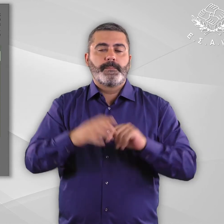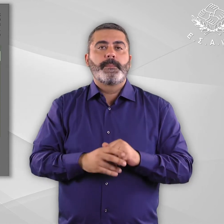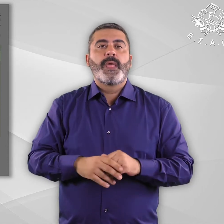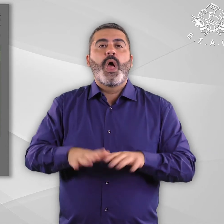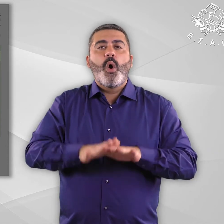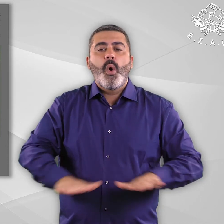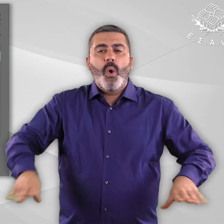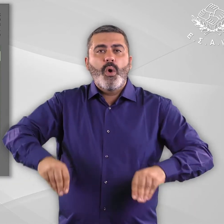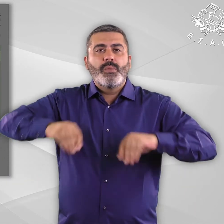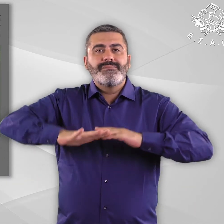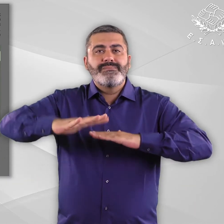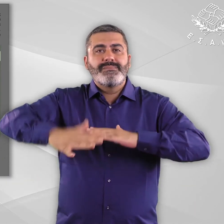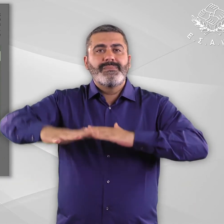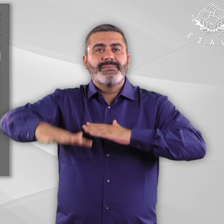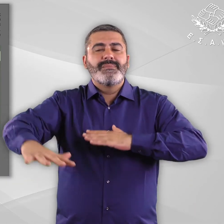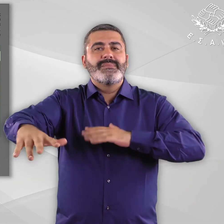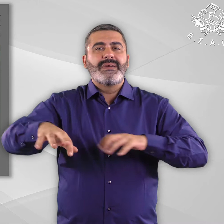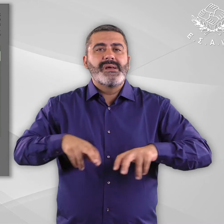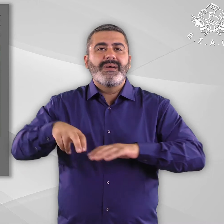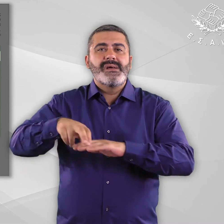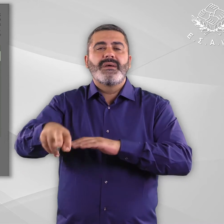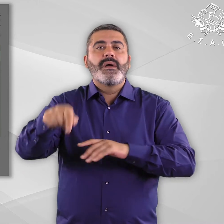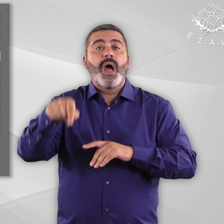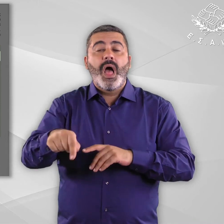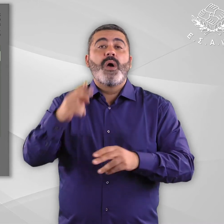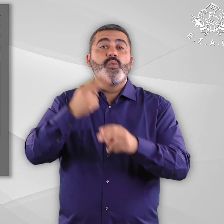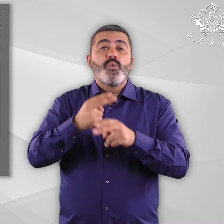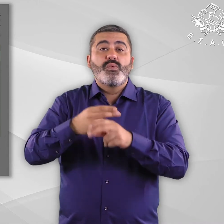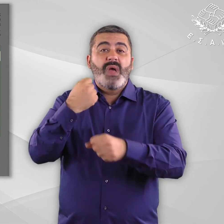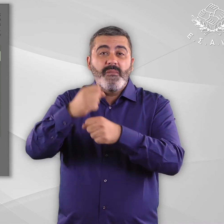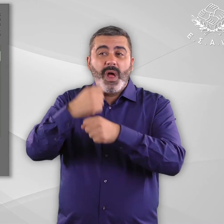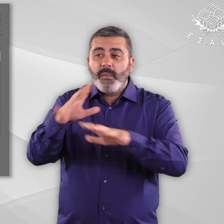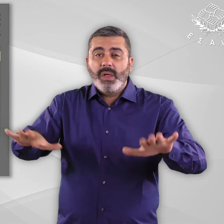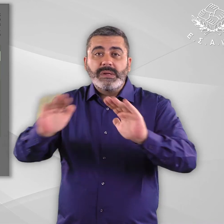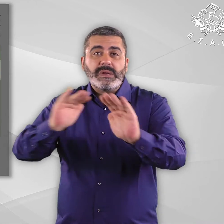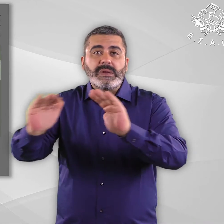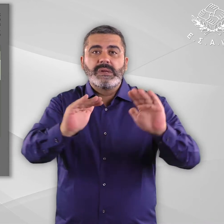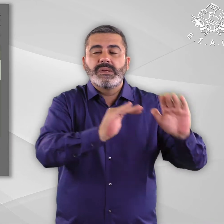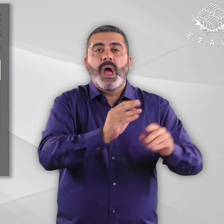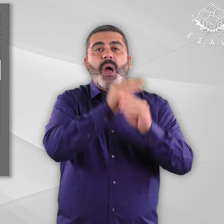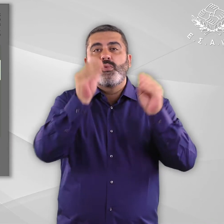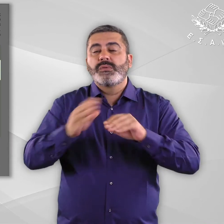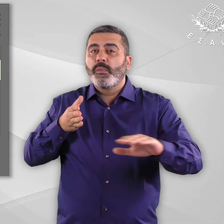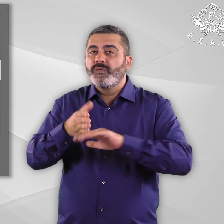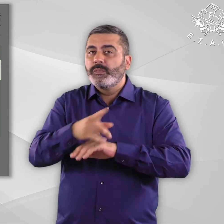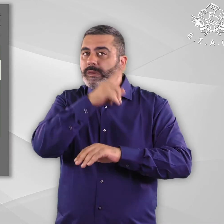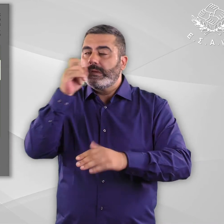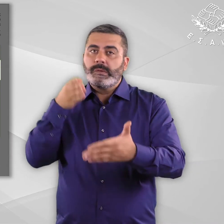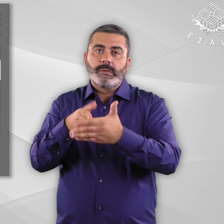δεδομένο, η προστασία των αρχαιοτήτων προέχει και η δημιουργία πρόσβασης δεν είναι δεδομένη. Ωστόσο, πολλοί χώροι είναι από τη